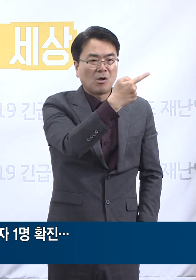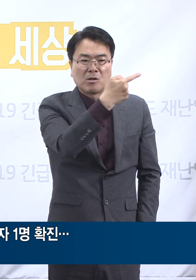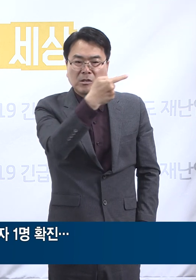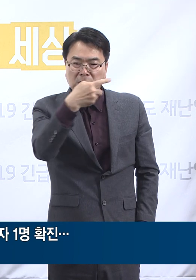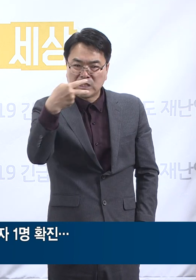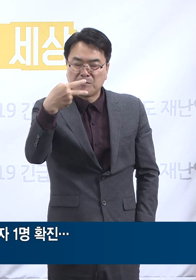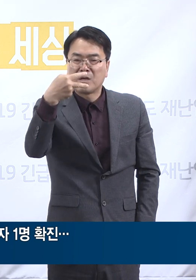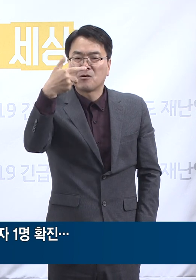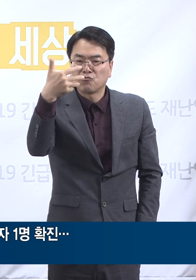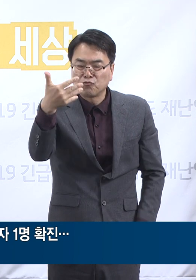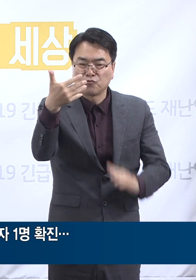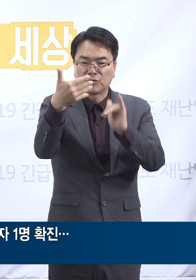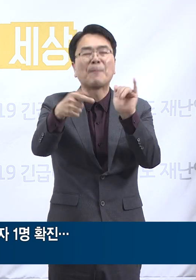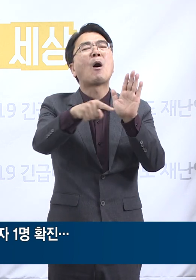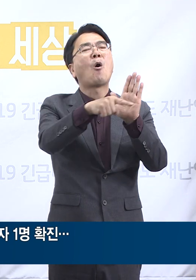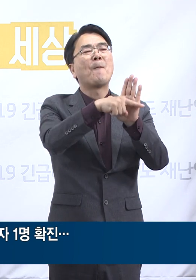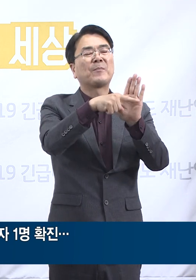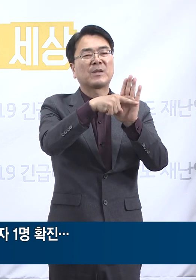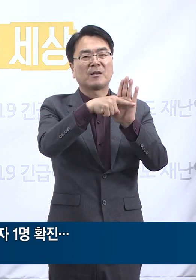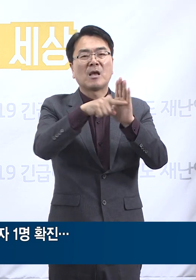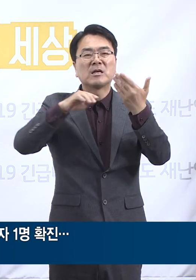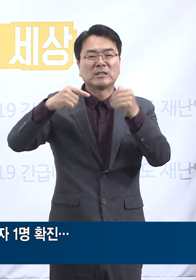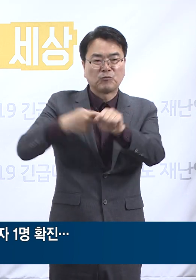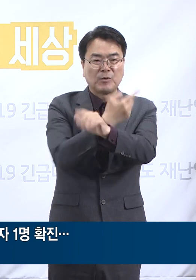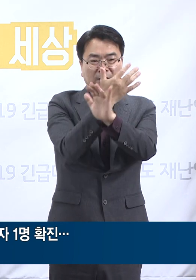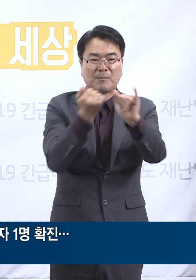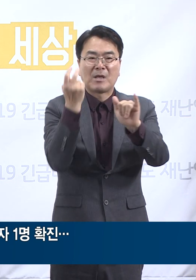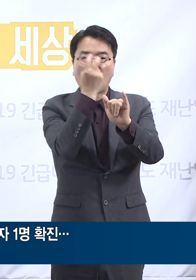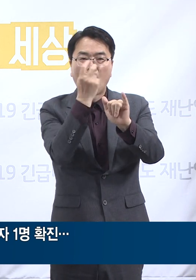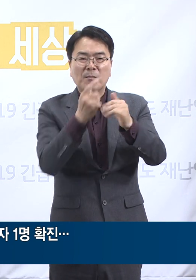판정을 받았고 651명은 검사 진행 중입니다.